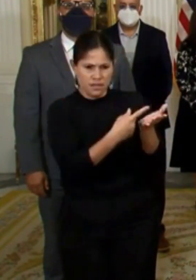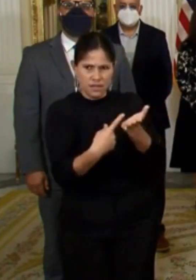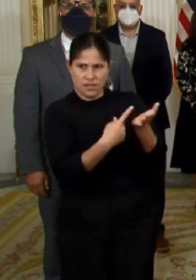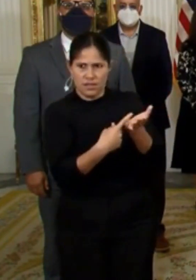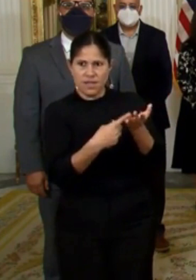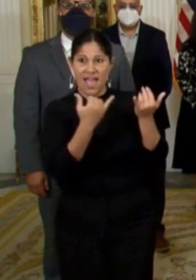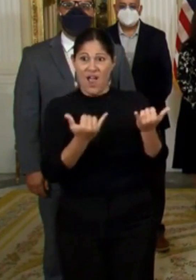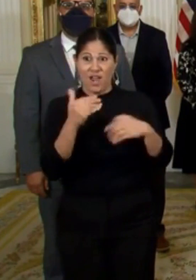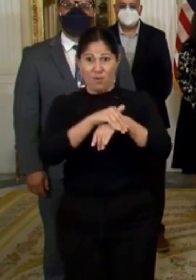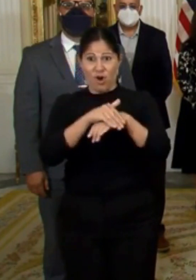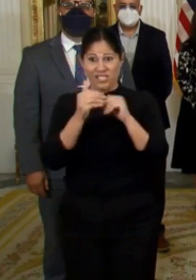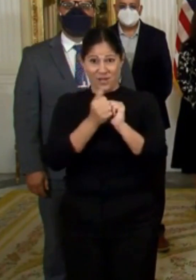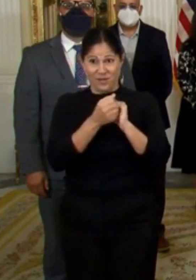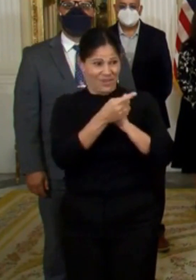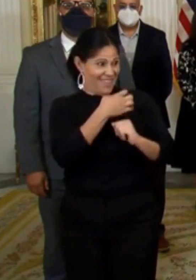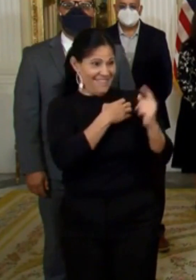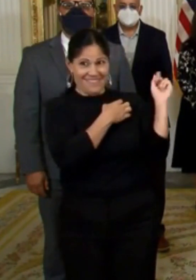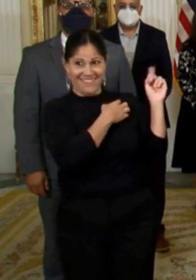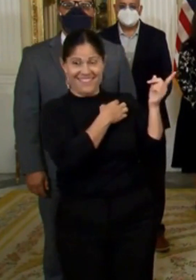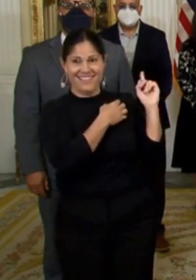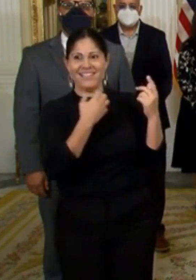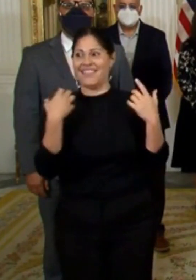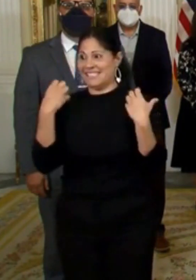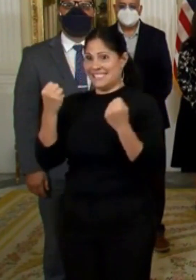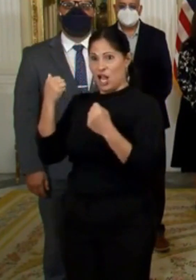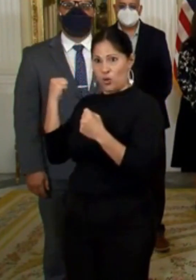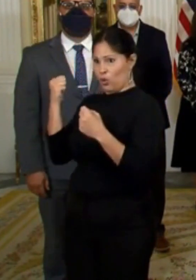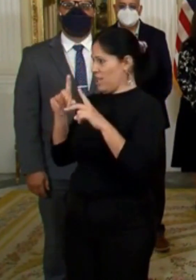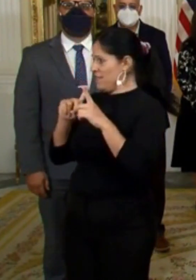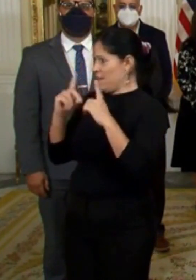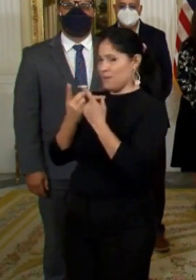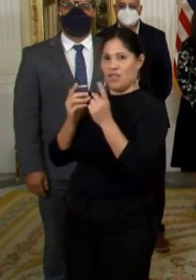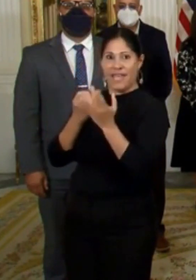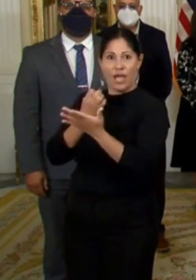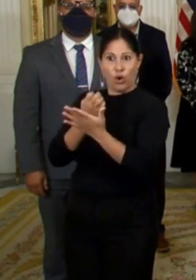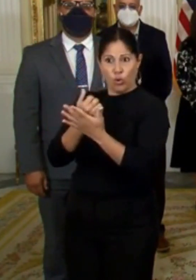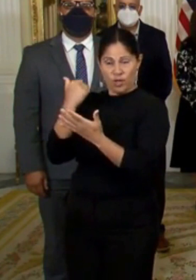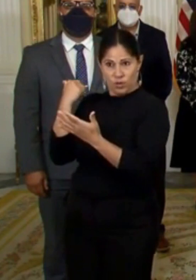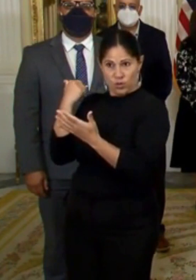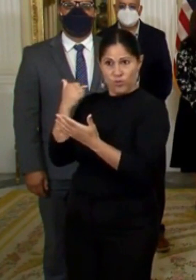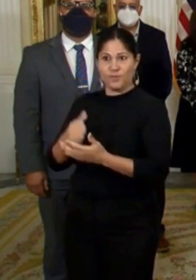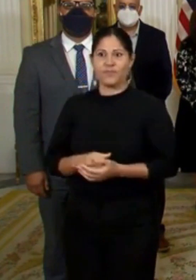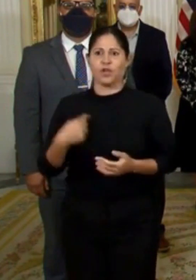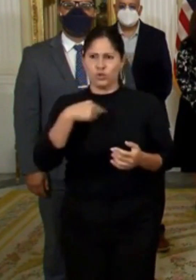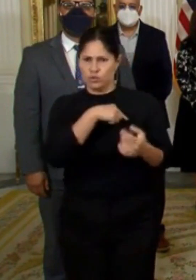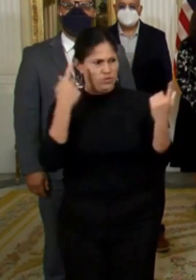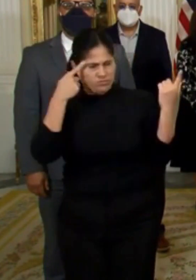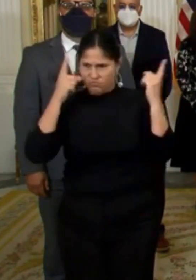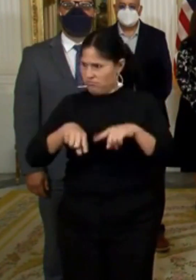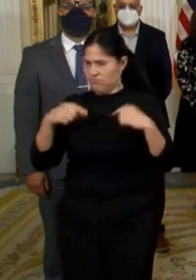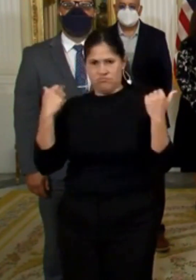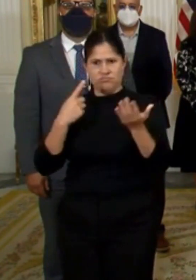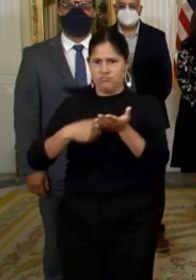esta noche junto al secretario del Departamento de Salud y de Desarrollo Económico, hemos trabajado en el diseño de un plan para